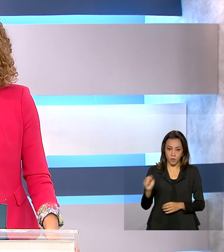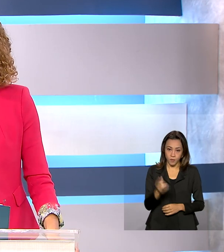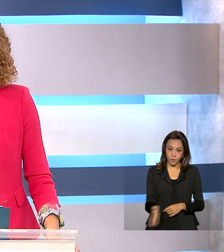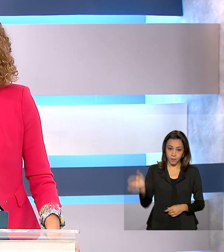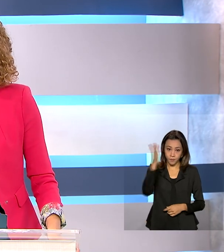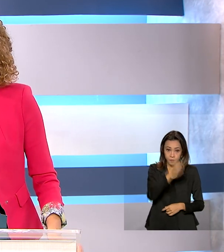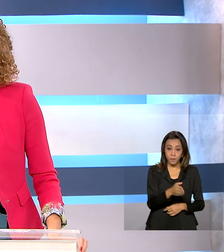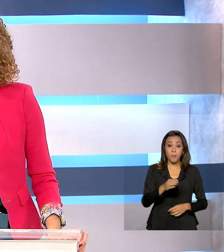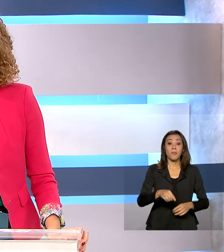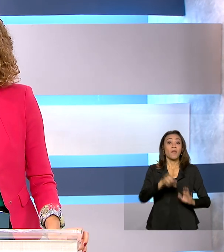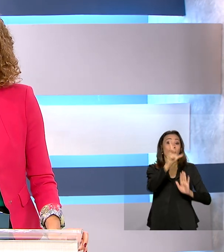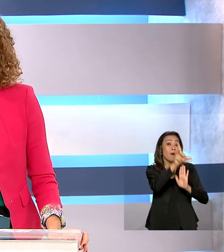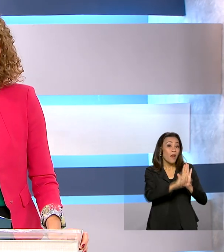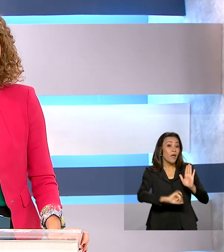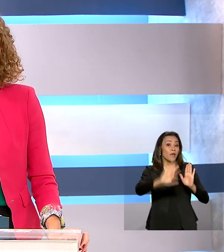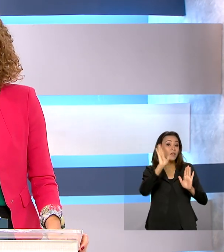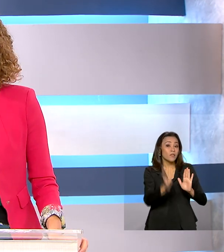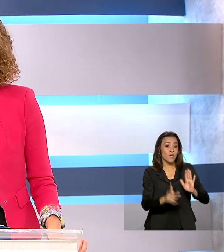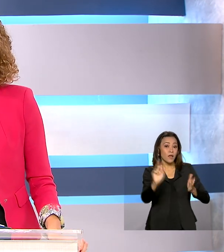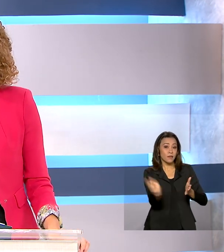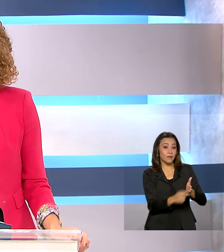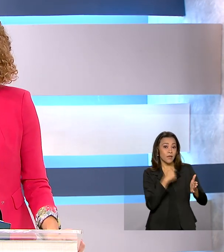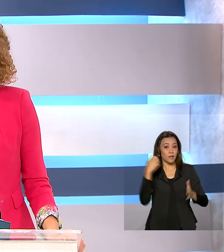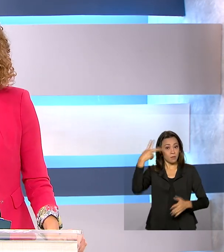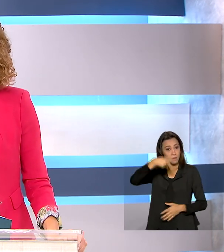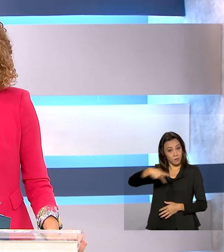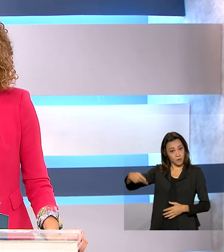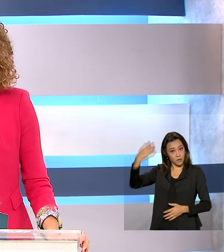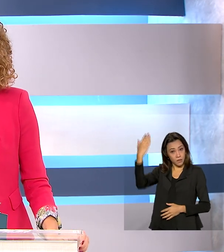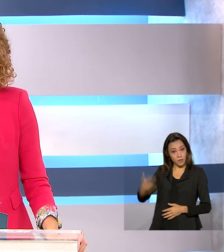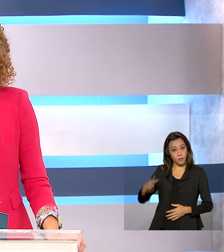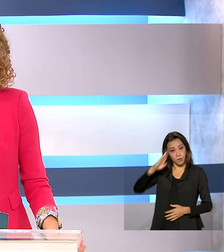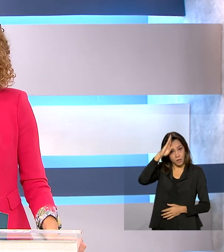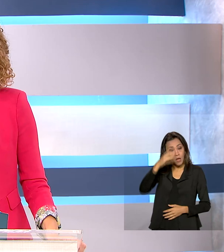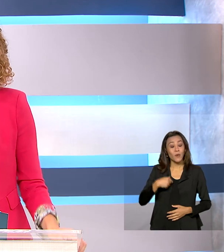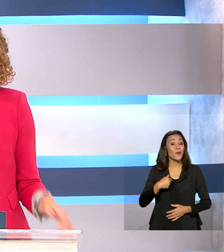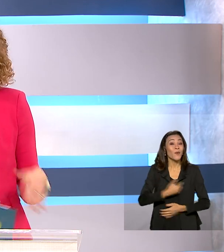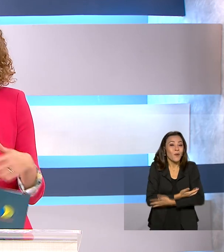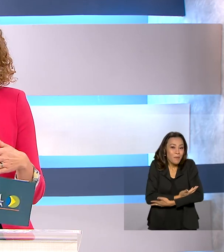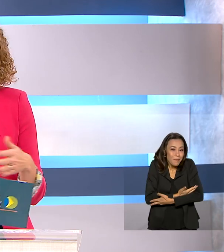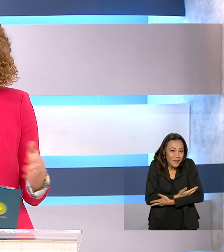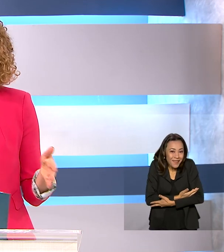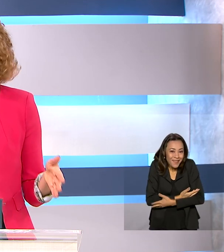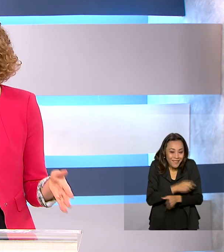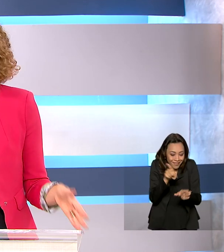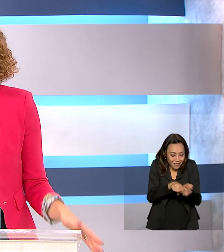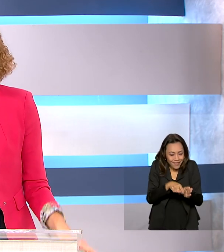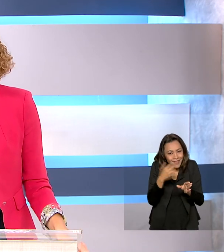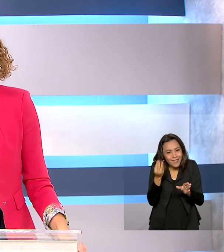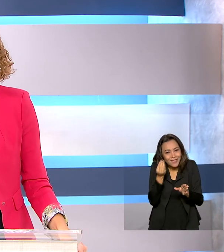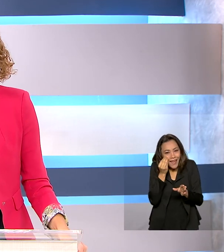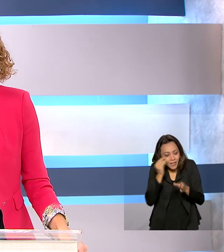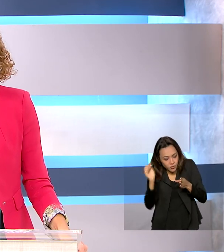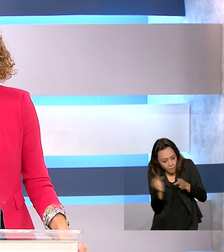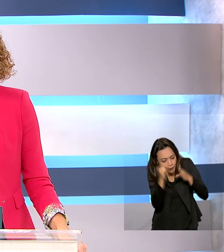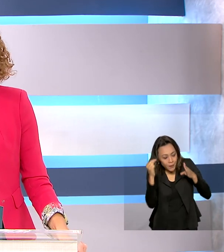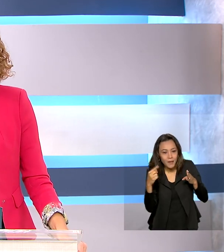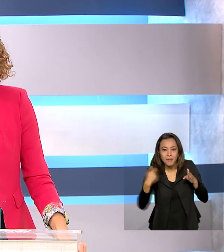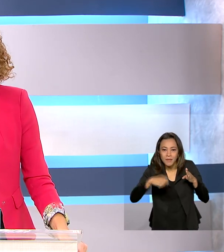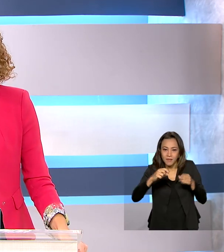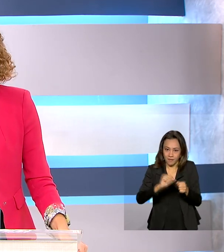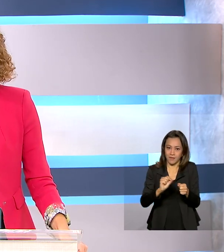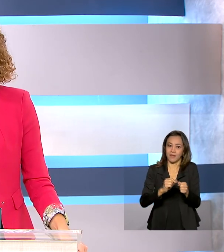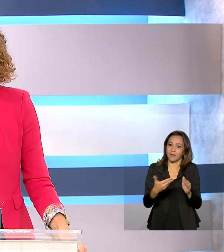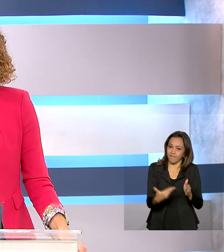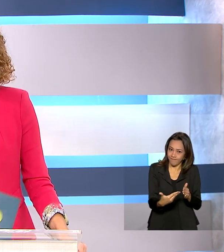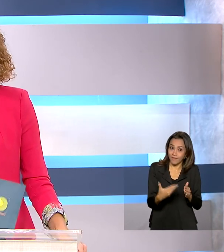Uma lei sancionada pelo presidente Jair Bolsonaro aumentou o alcance do teste do pezinho, aquele que todo recém-nascido tem de fazer. Com